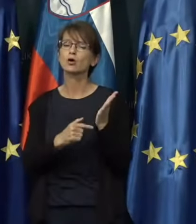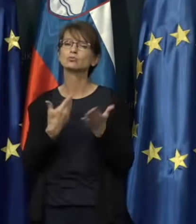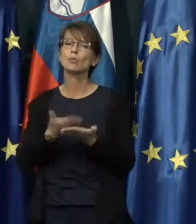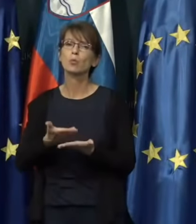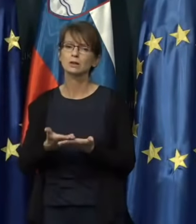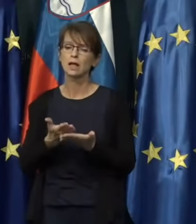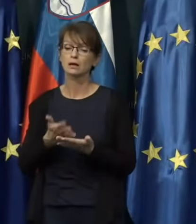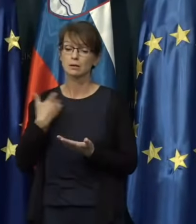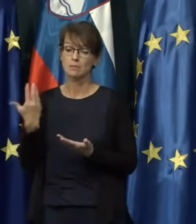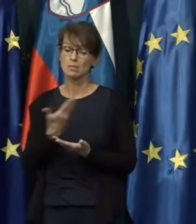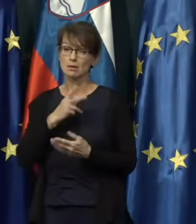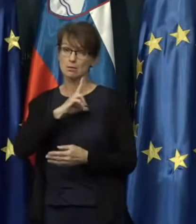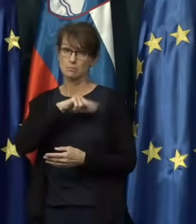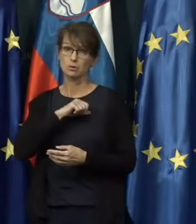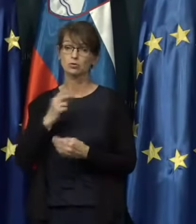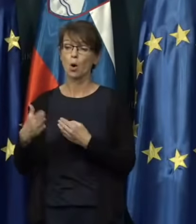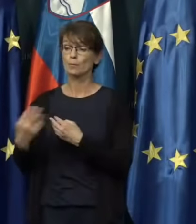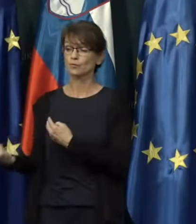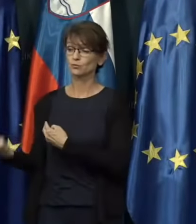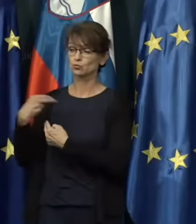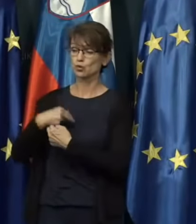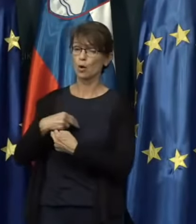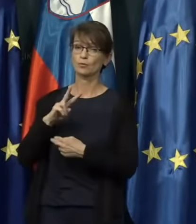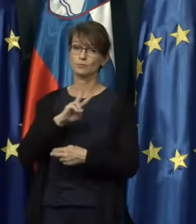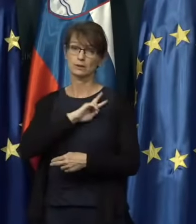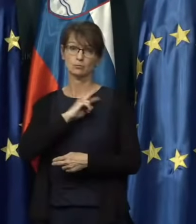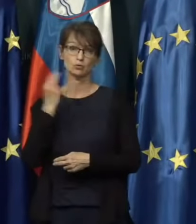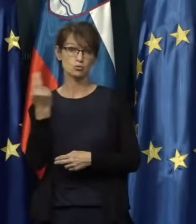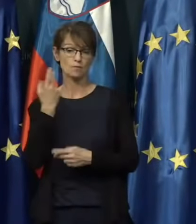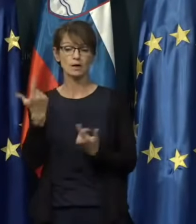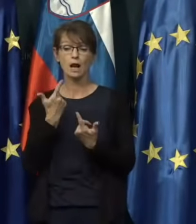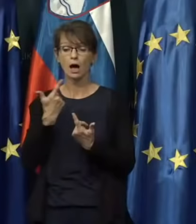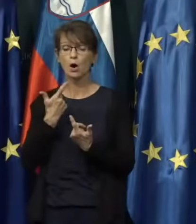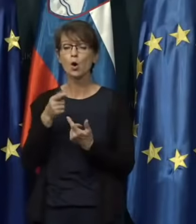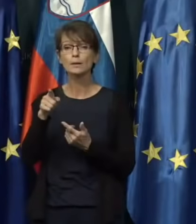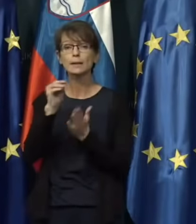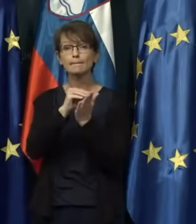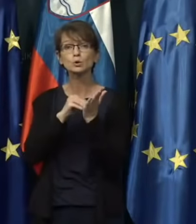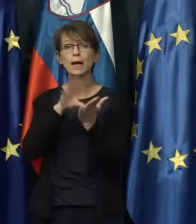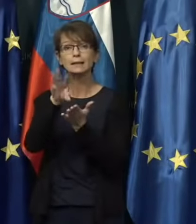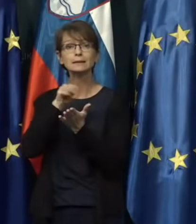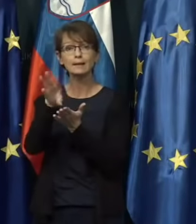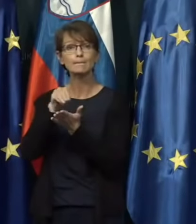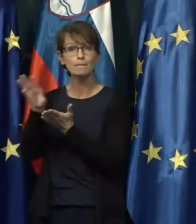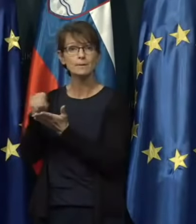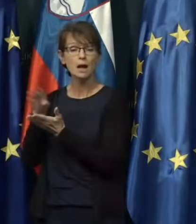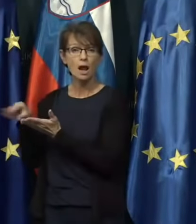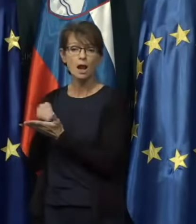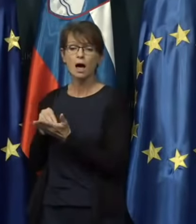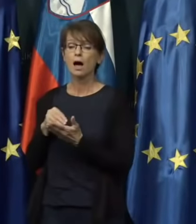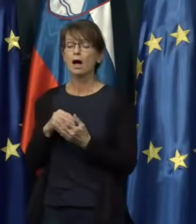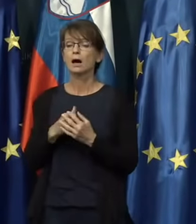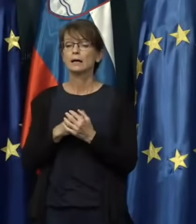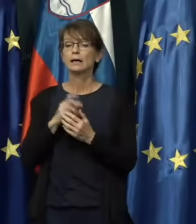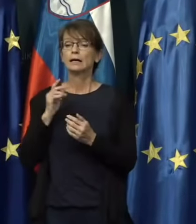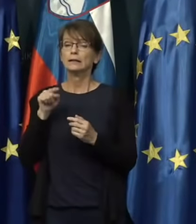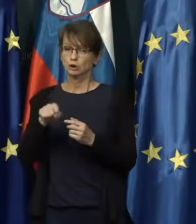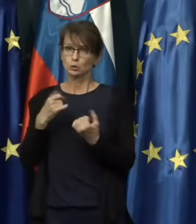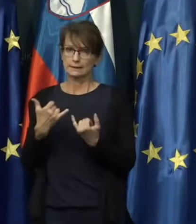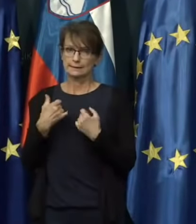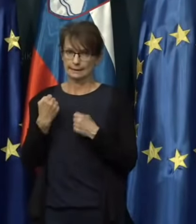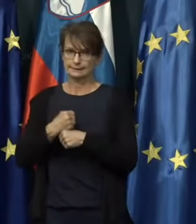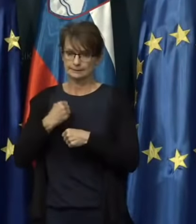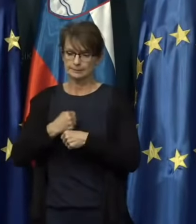naša policija ob vstopu v Republiko Slovenijo lahko pobrala take podatke. Na tem se dela, za to so